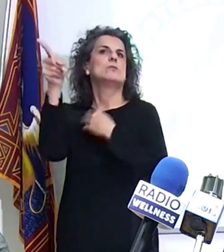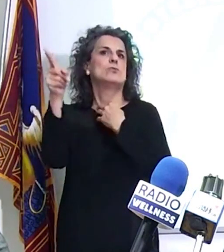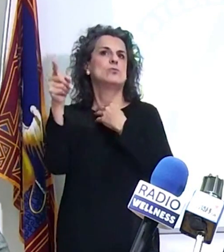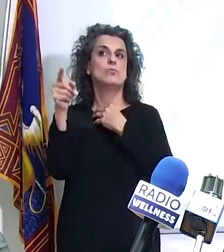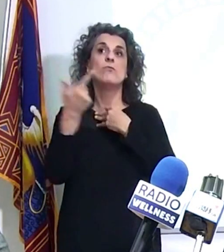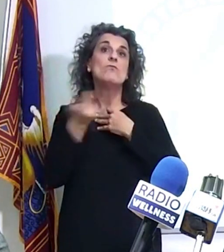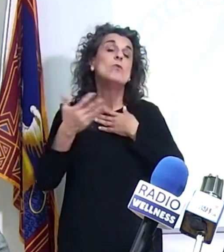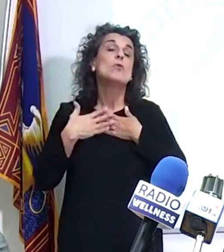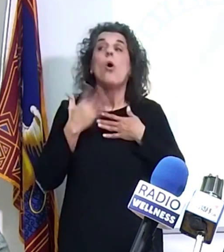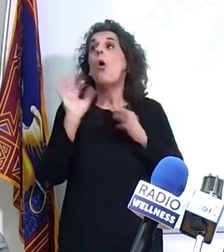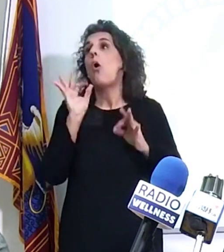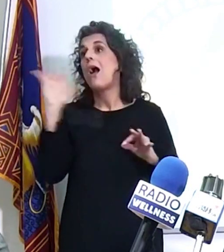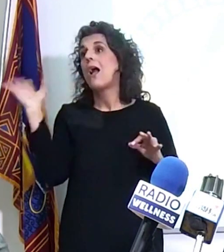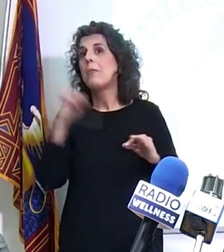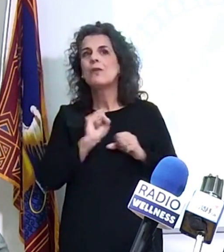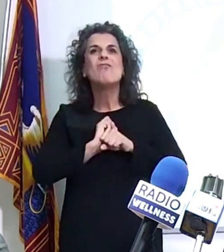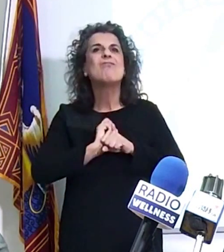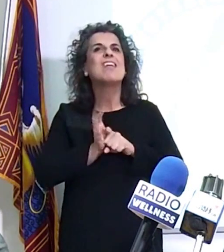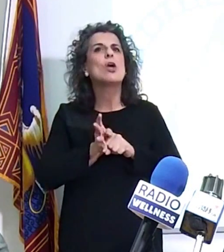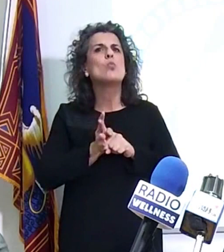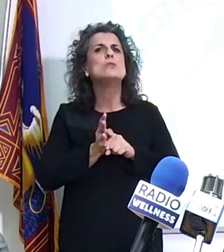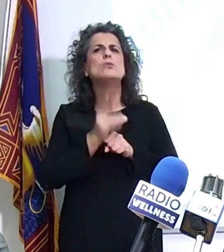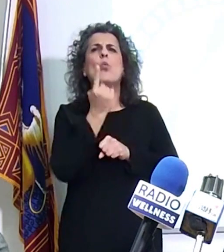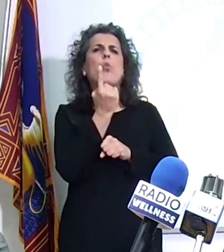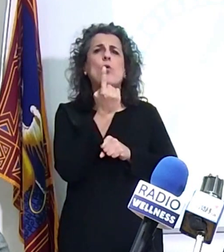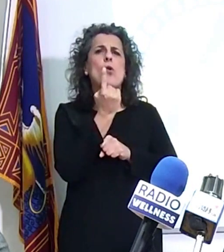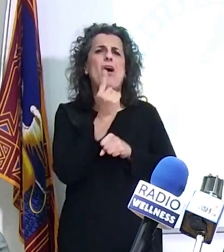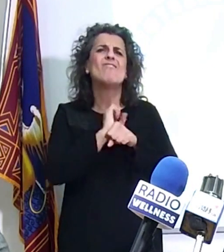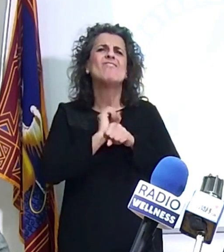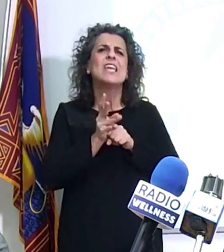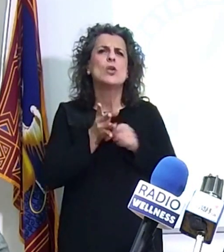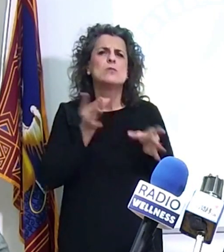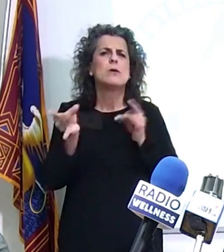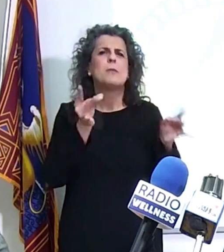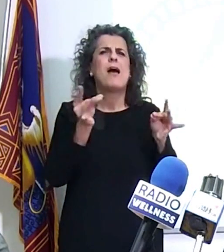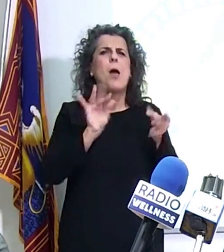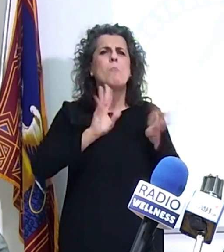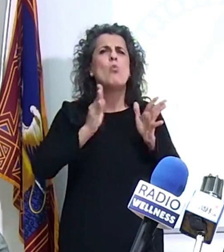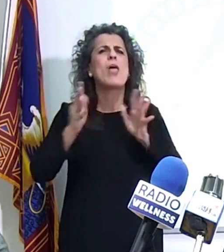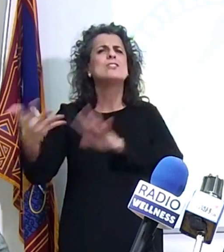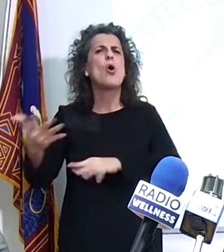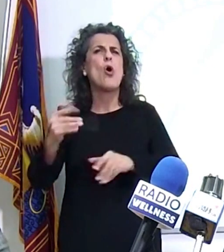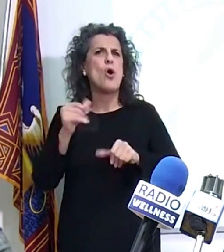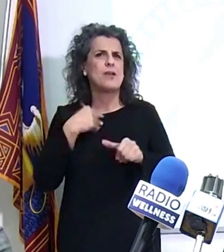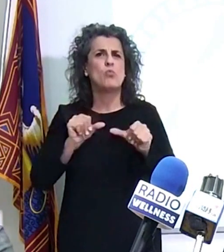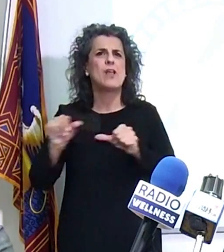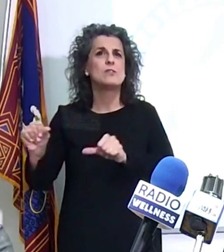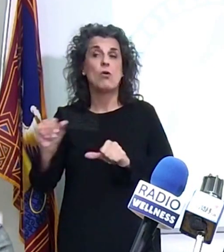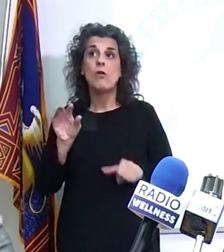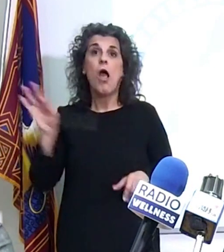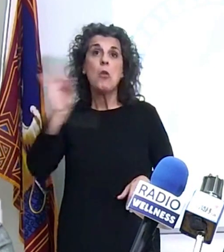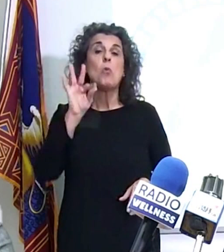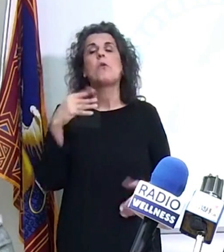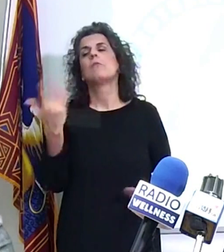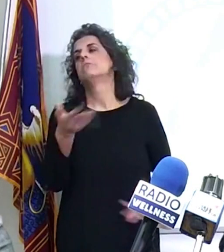Abbiamo capito che il virus non è un virus, ma sono i virus con le mutazioni. Altro aspetto che qualcuno ha voluto banalizzare,